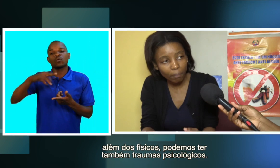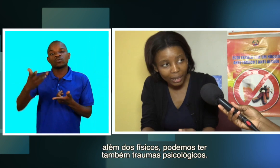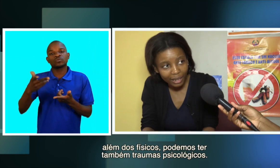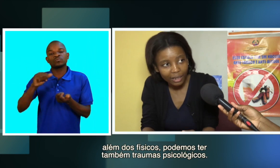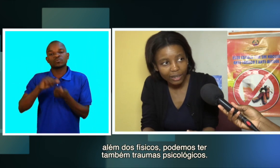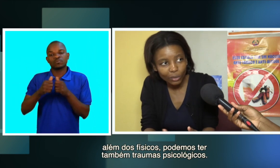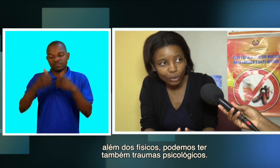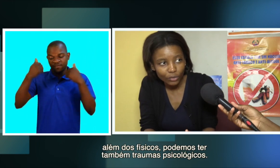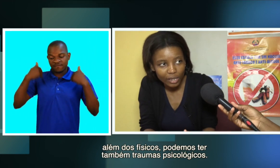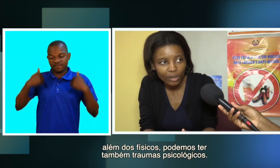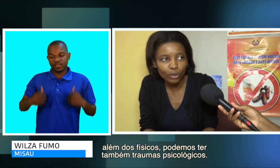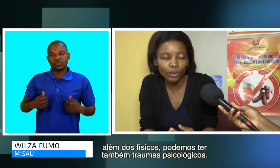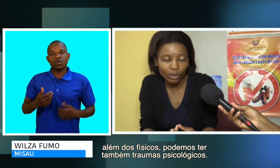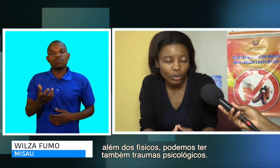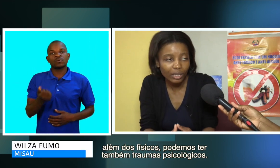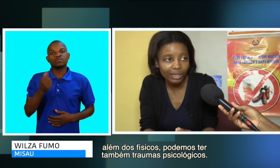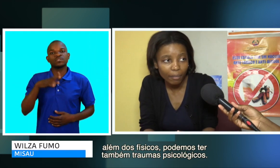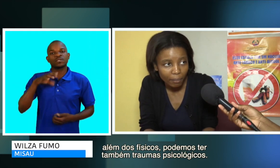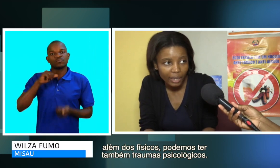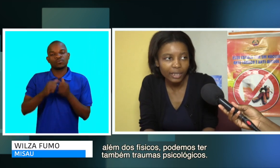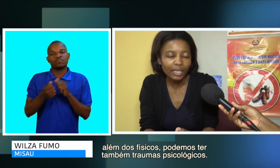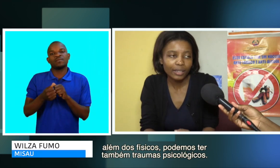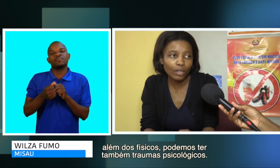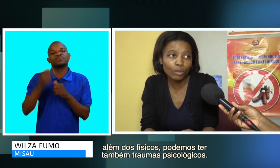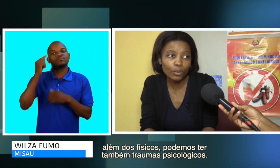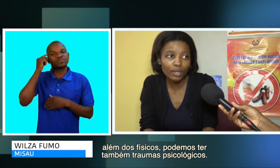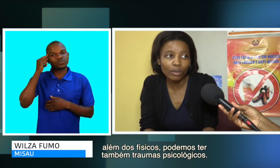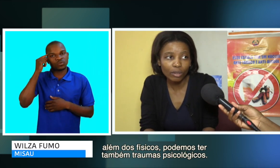para além dos físicos, podemos ter também traumas psicológicos.